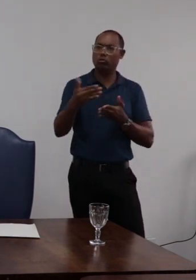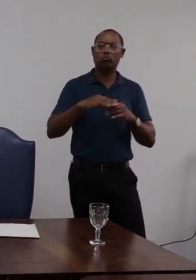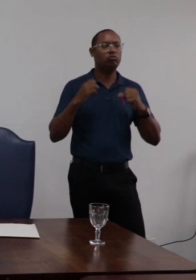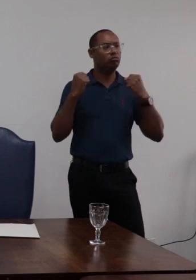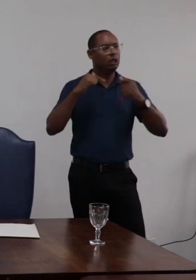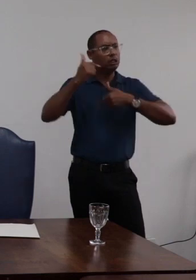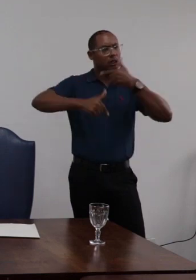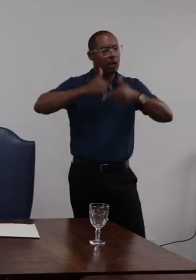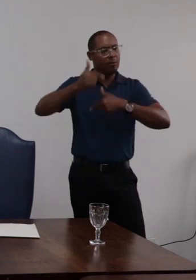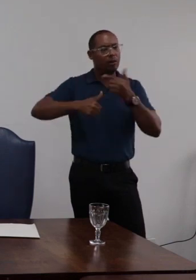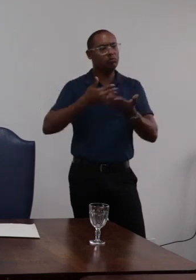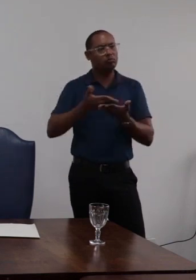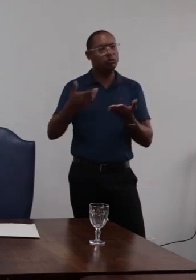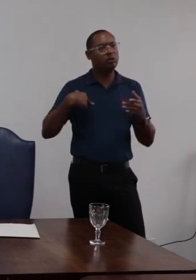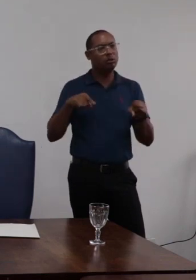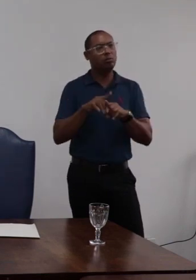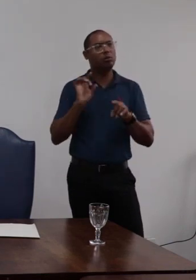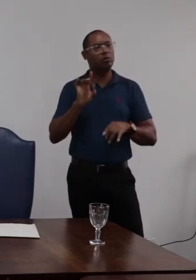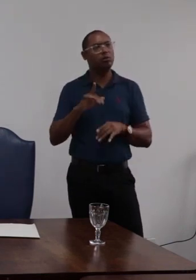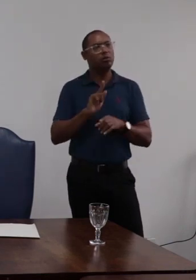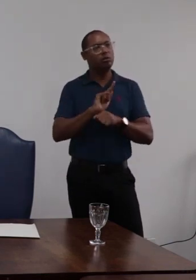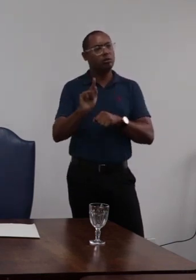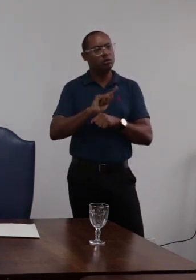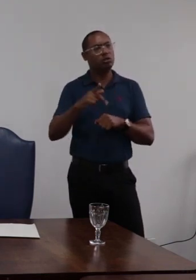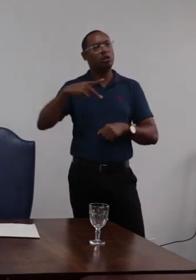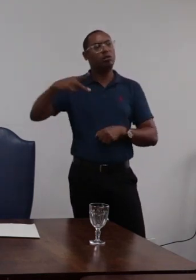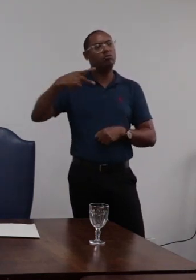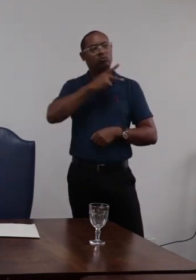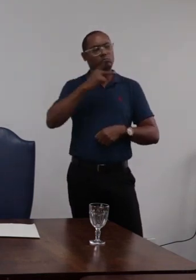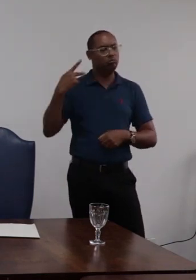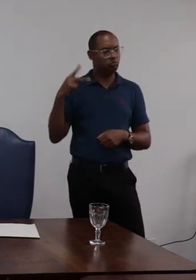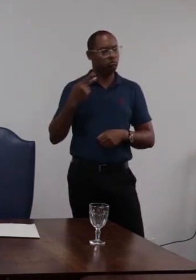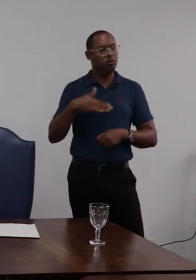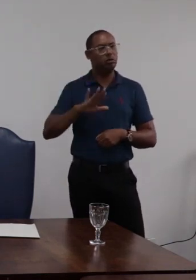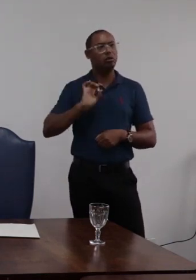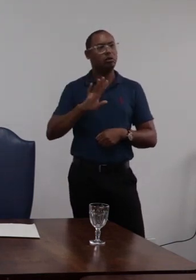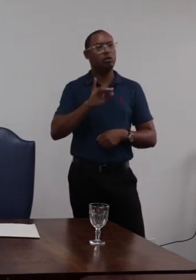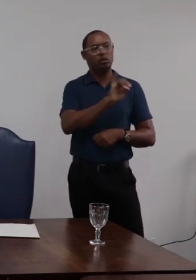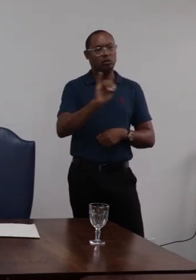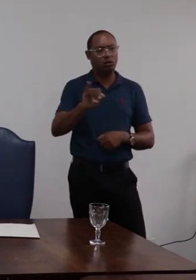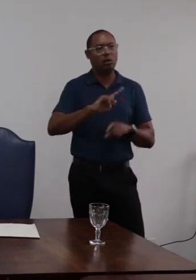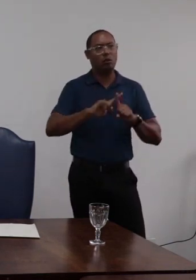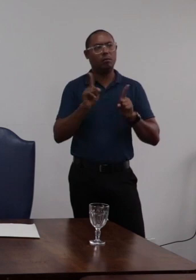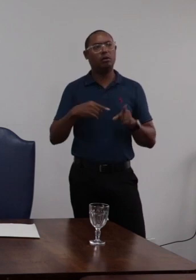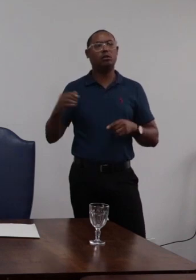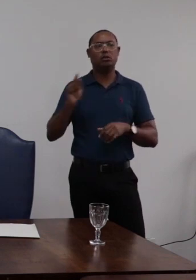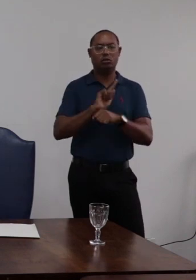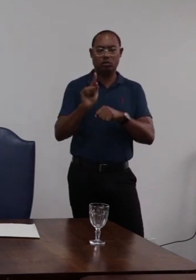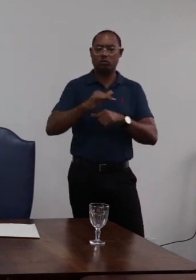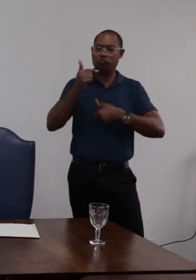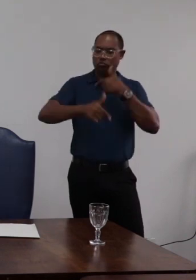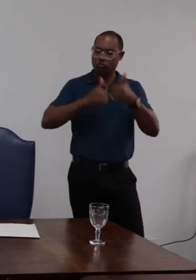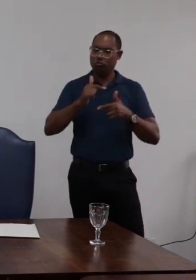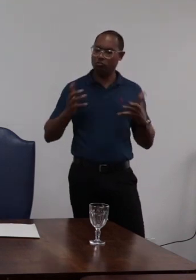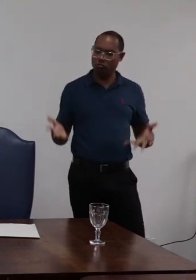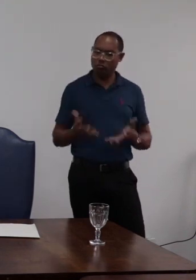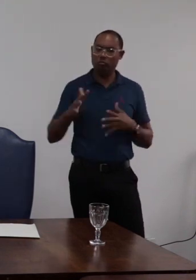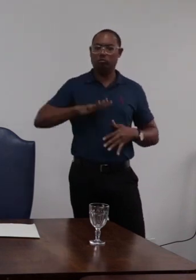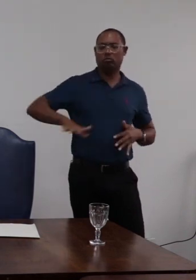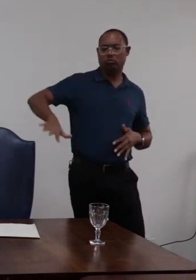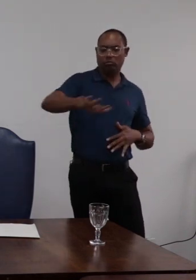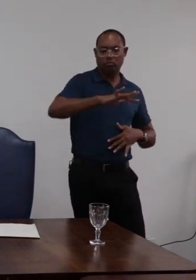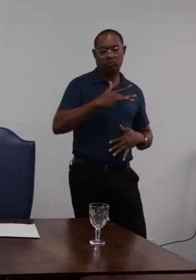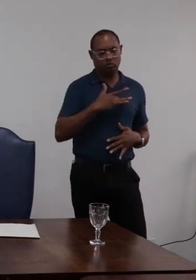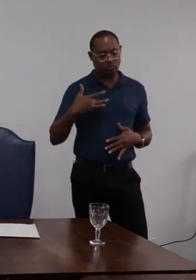força de trabalho e não apenas na gestão política administrativa da instituição e que a nova gestão trabalhe promovendo ambientes de